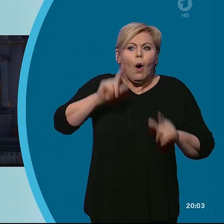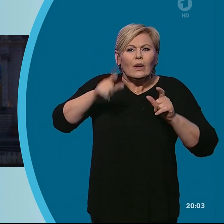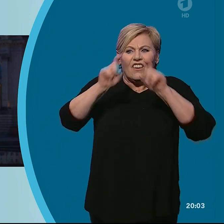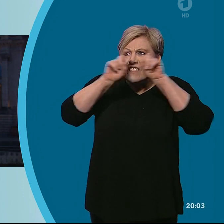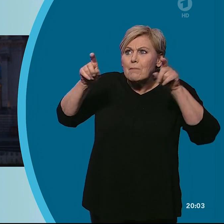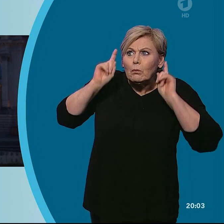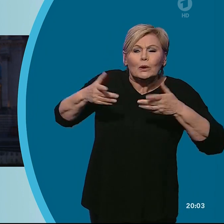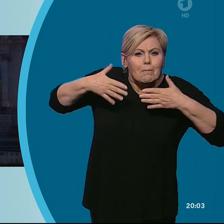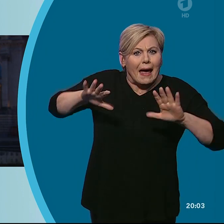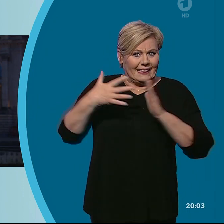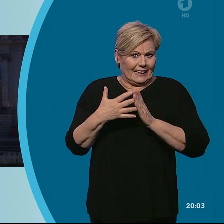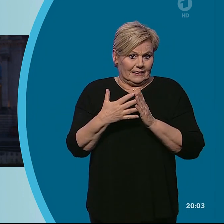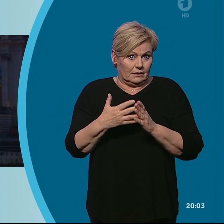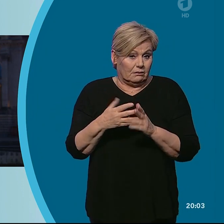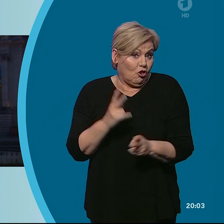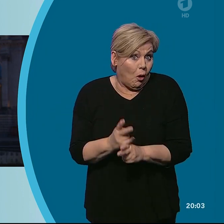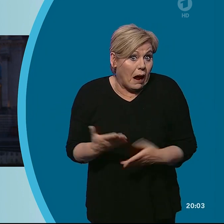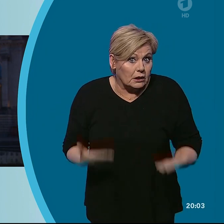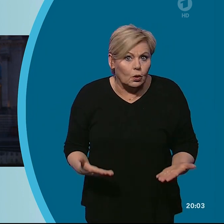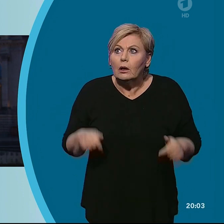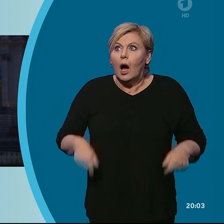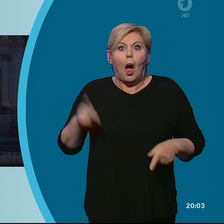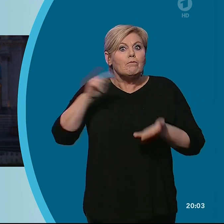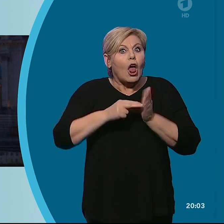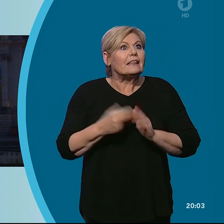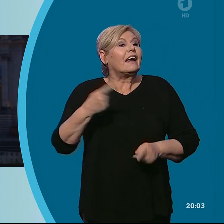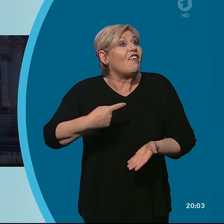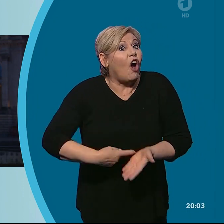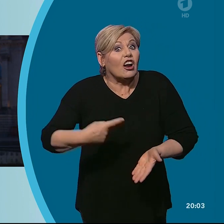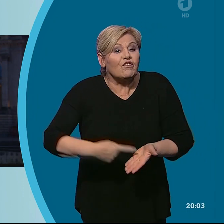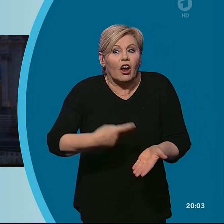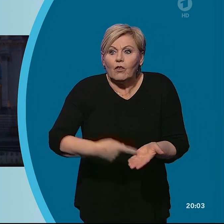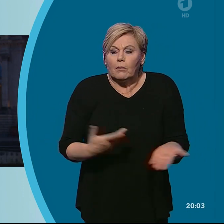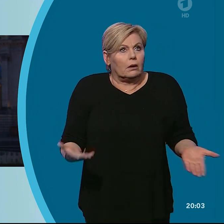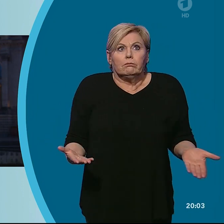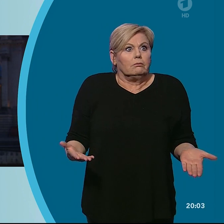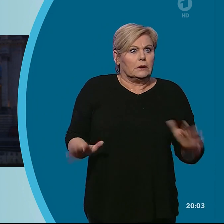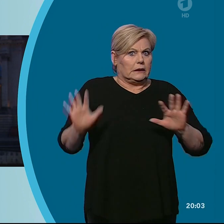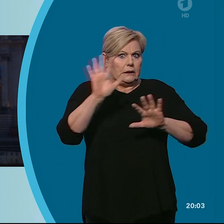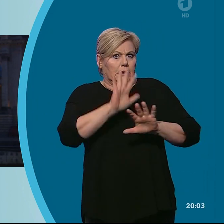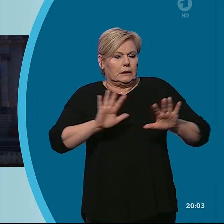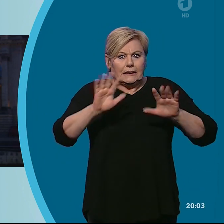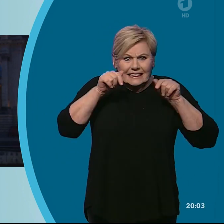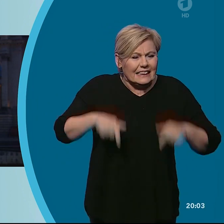Eigentlich. Die Politik überschlägt sich mit Forderungen. Was bleibt? Die Ungewissheit, was davon jetzt umgesetzt wird.